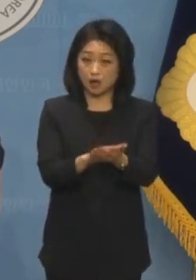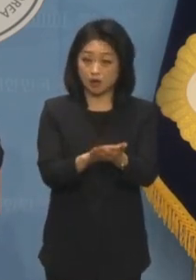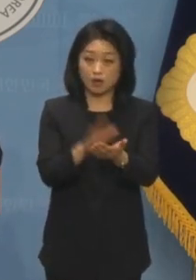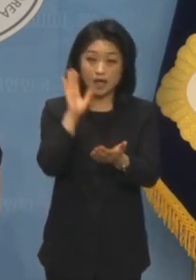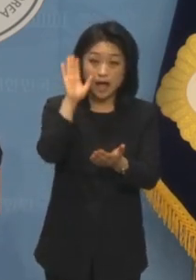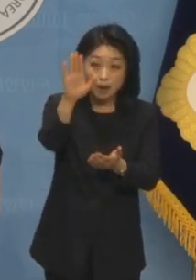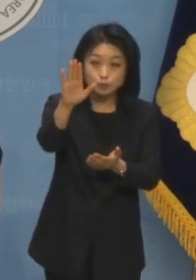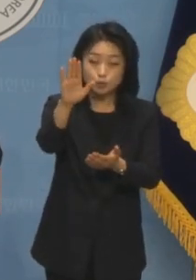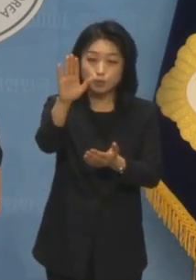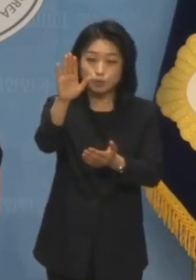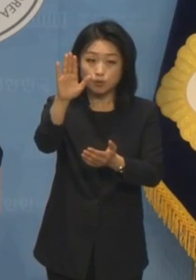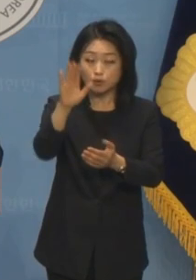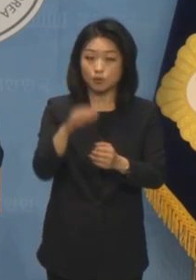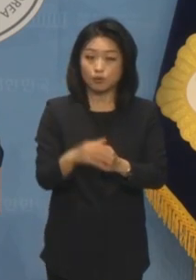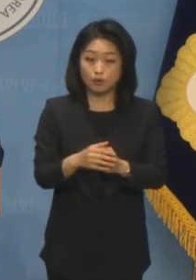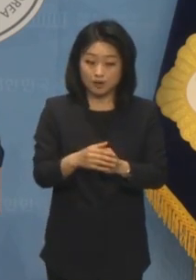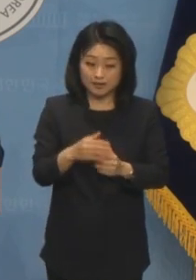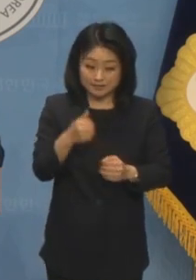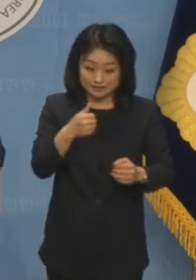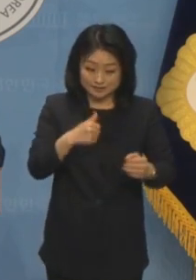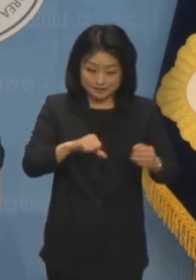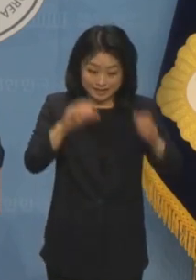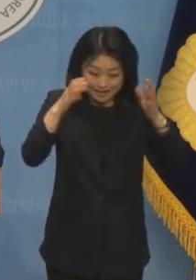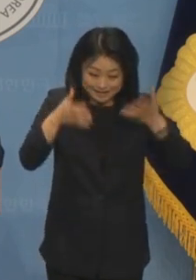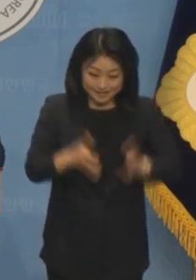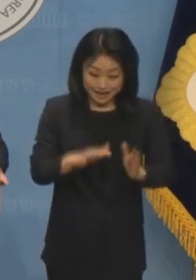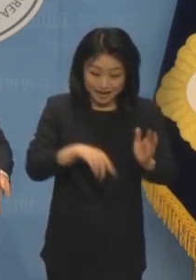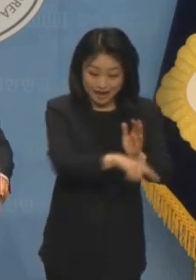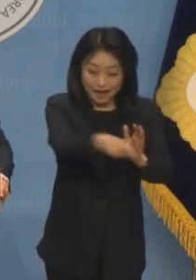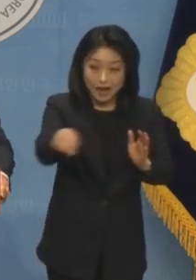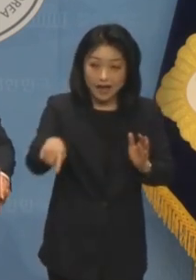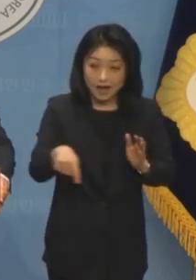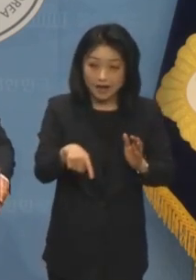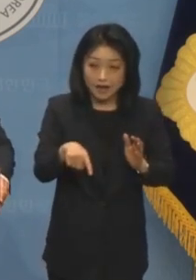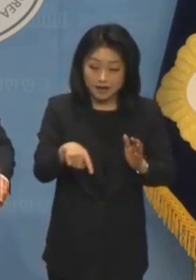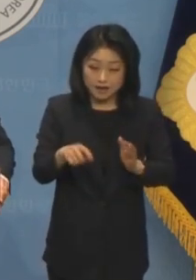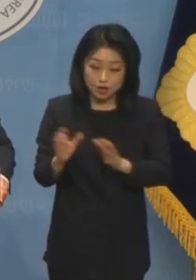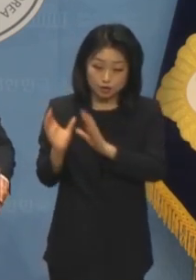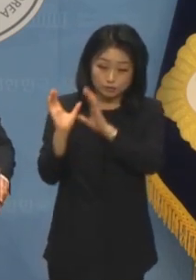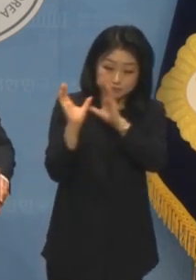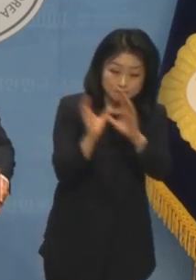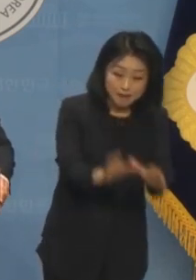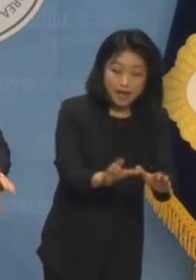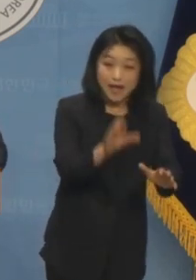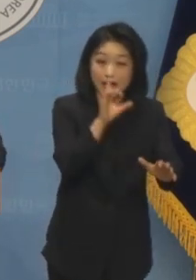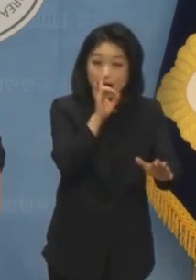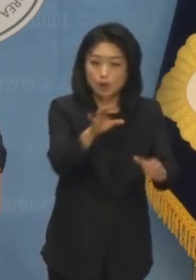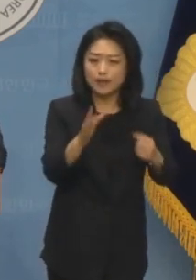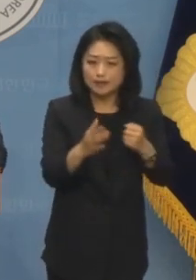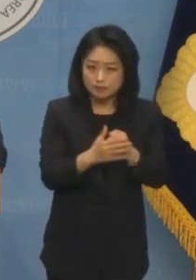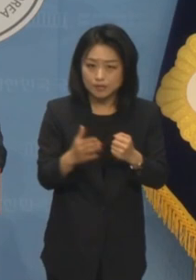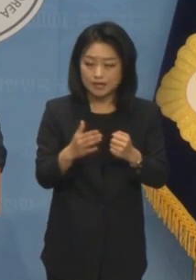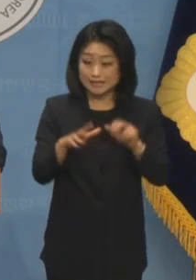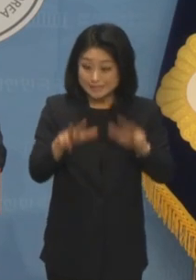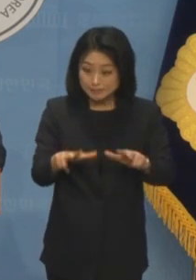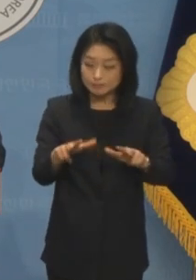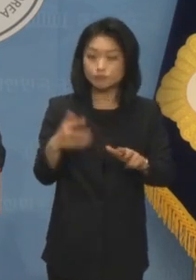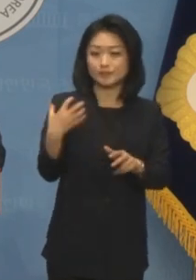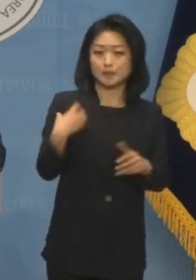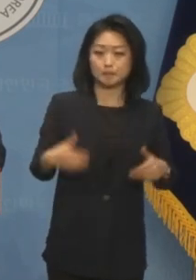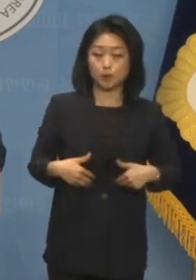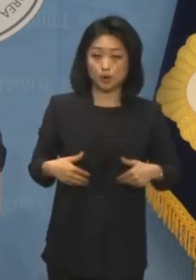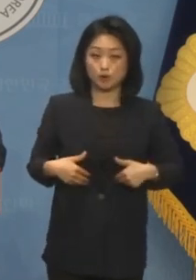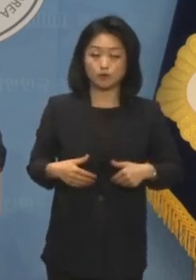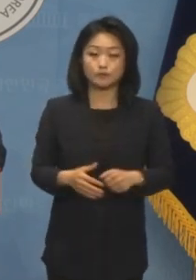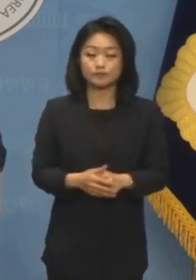되는 짐을 미래세대에게 전가해서는 안 된다는 상식과 공정의 문제입니다. 지금의